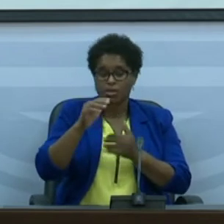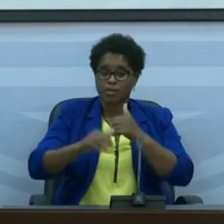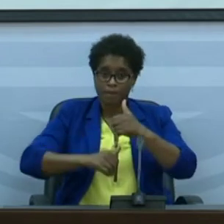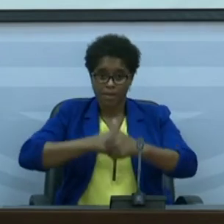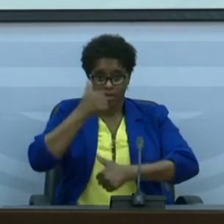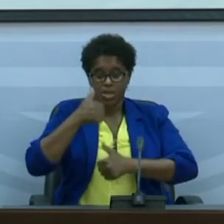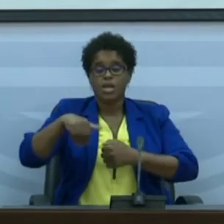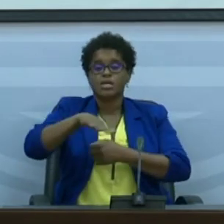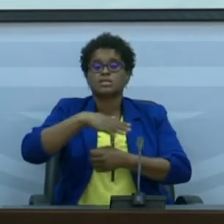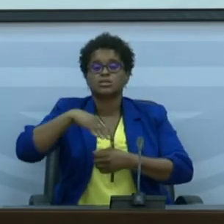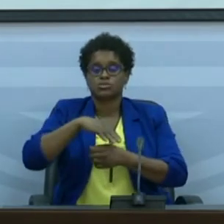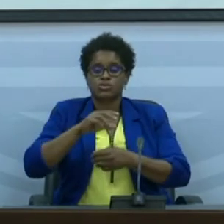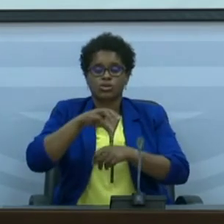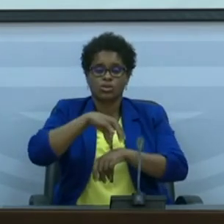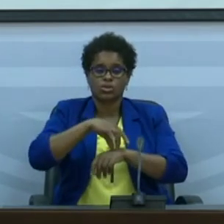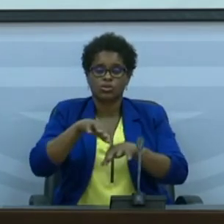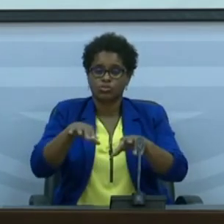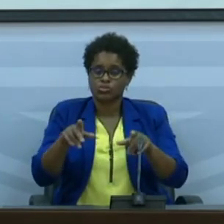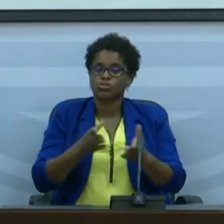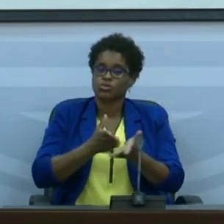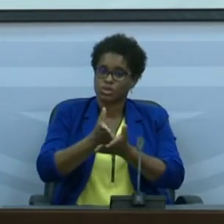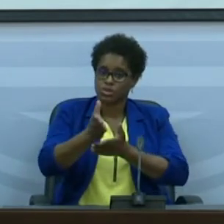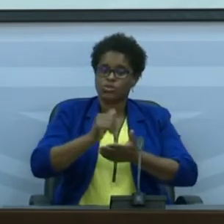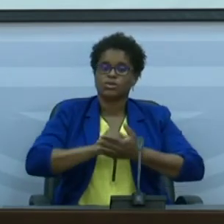melhoria da situação epidemiológica continua